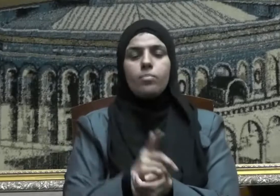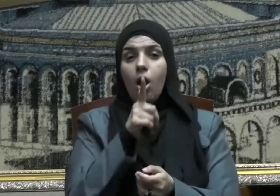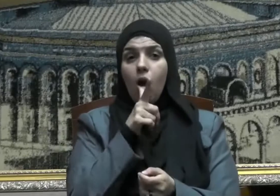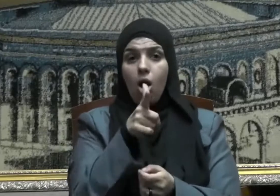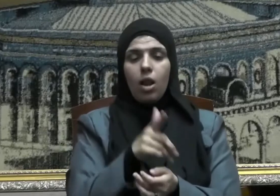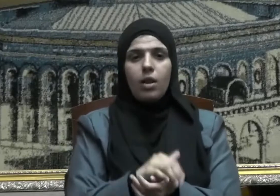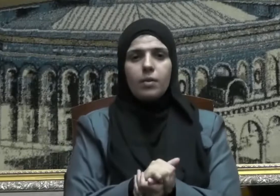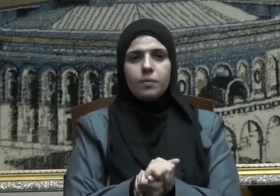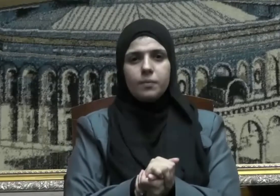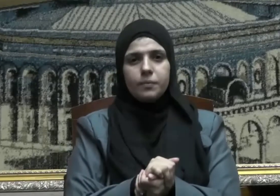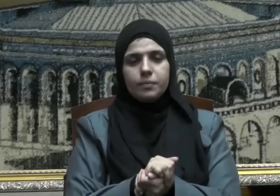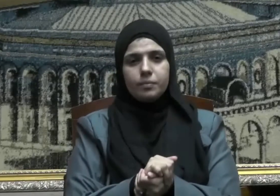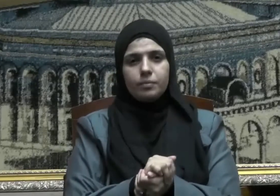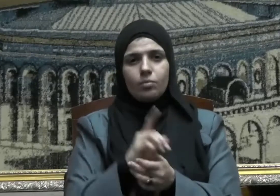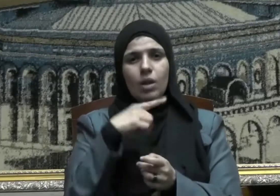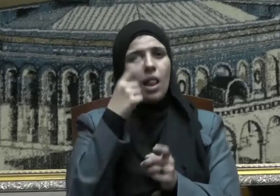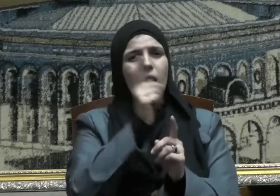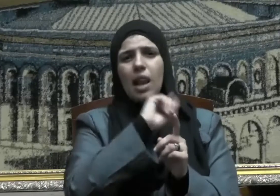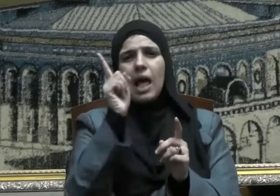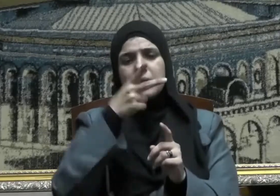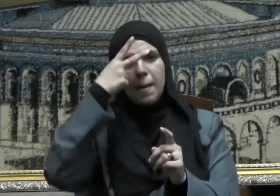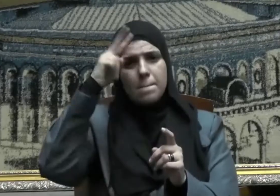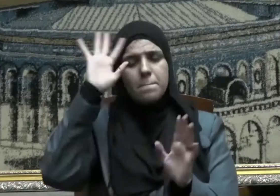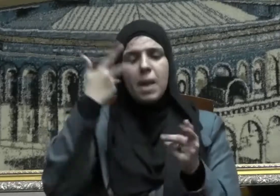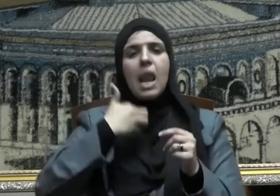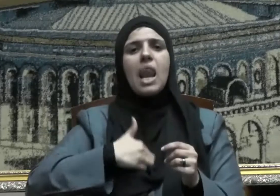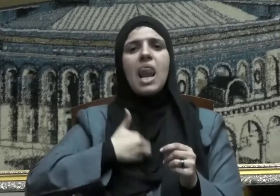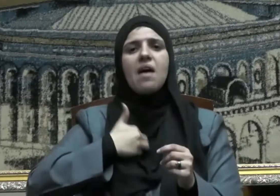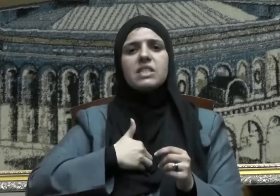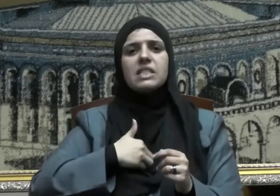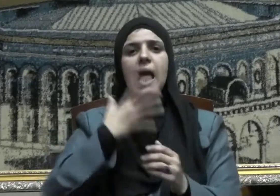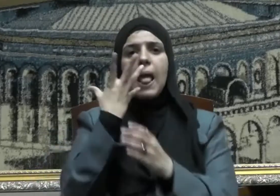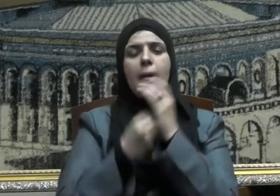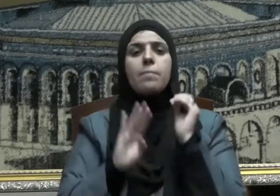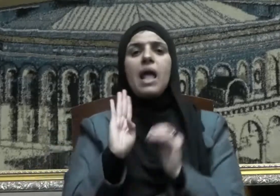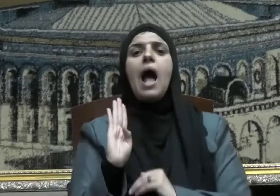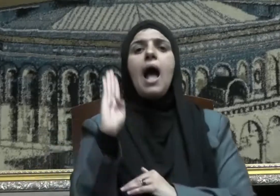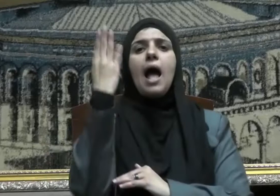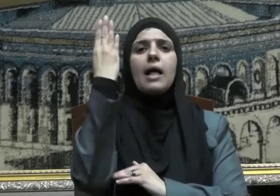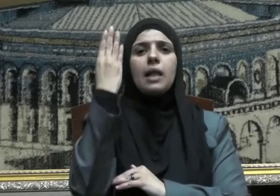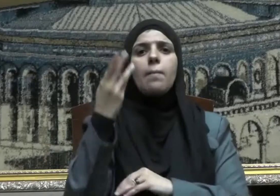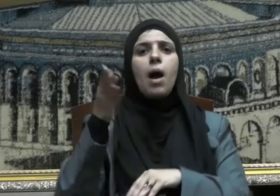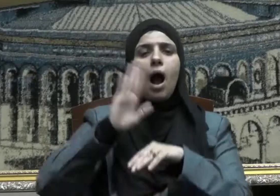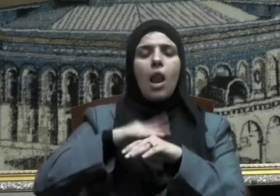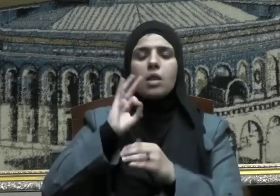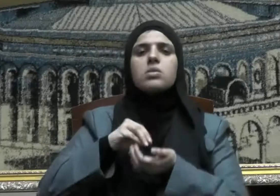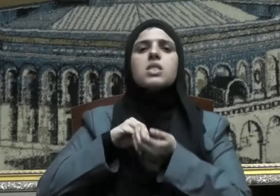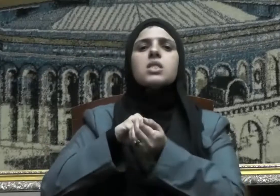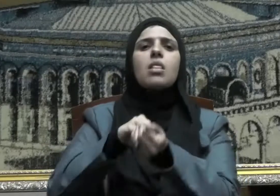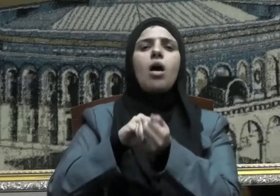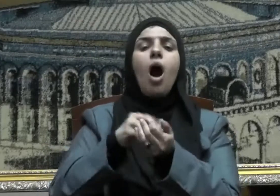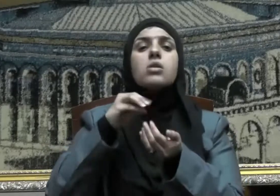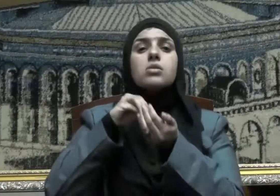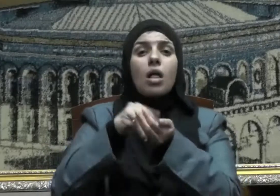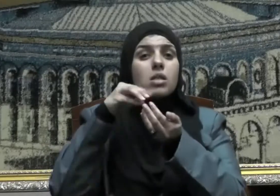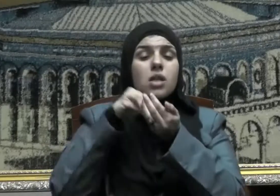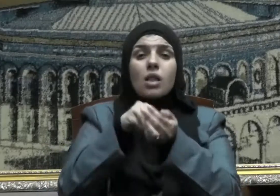وسلم قال ليس من نفس ابن آدم إلا عليها صدقة